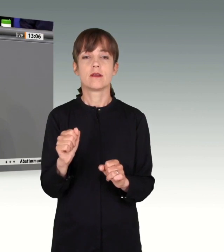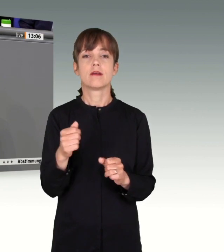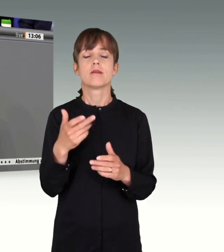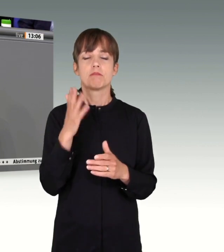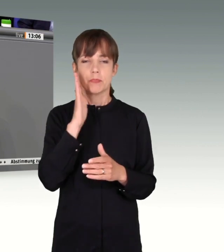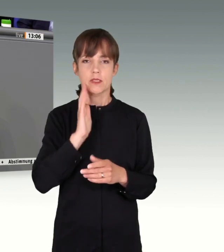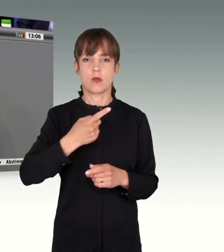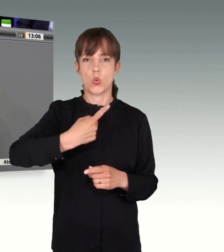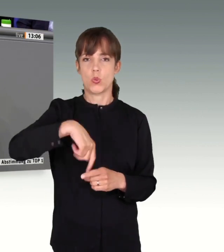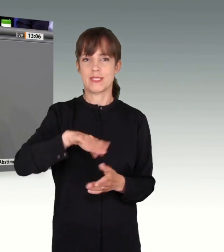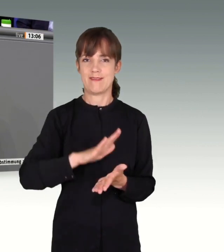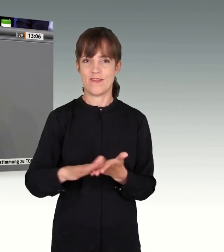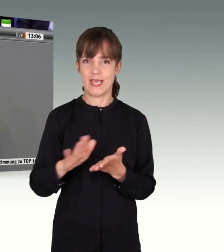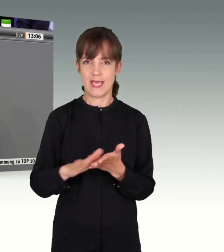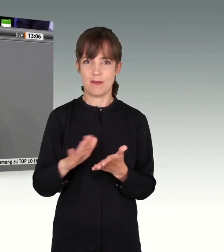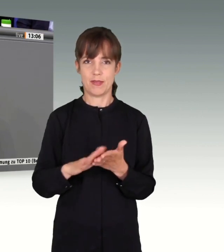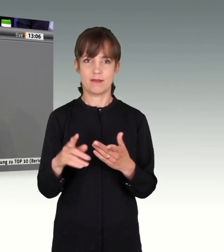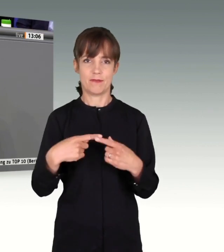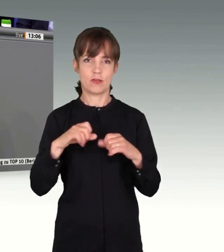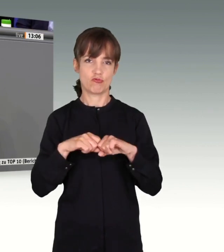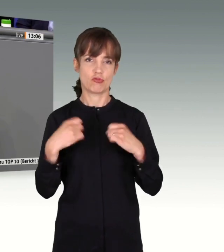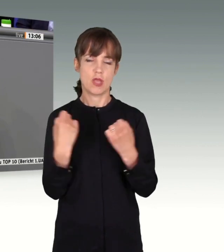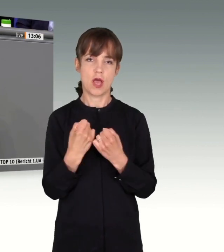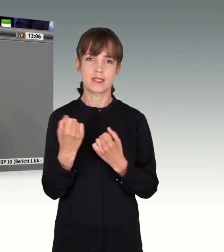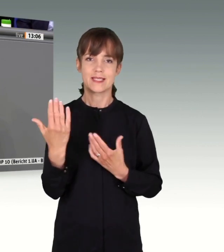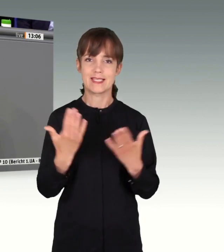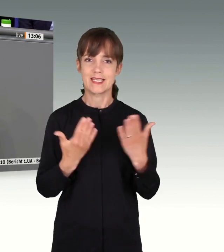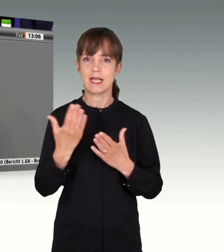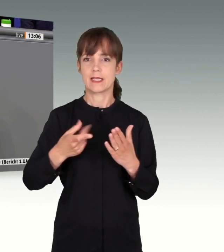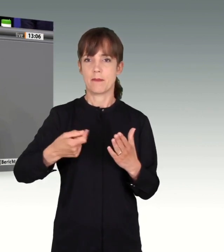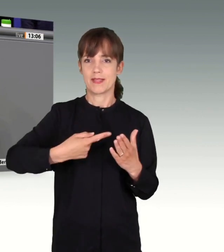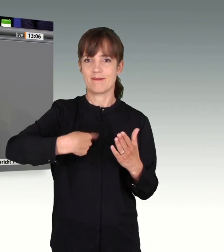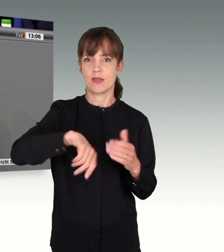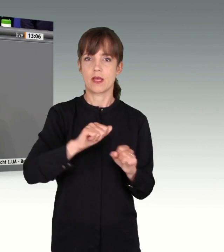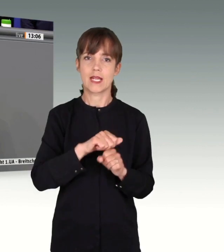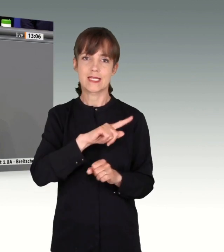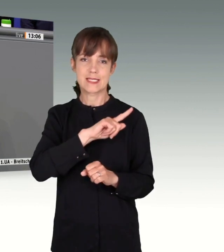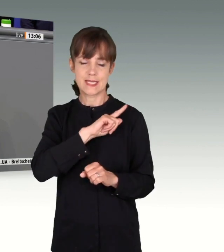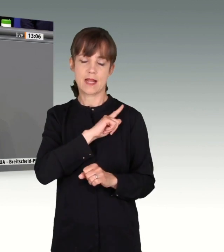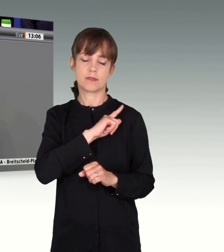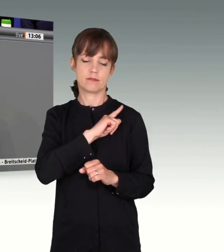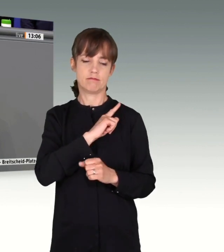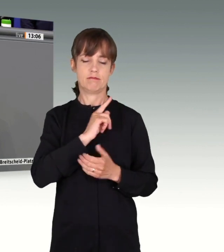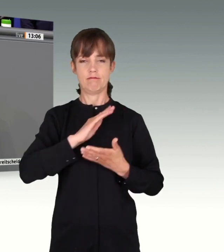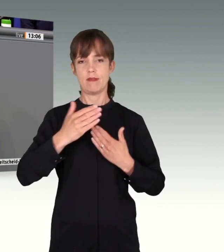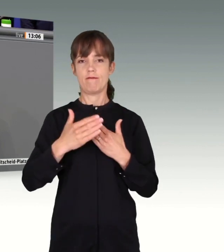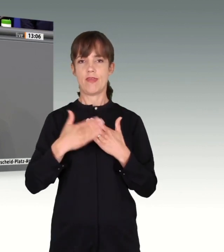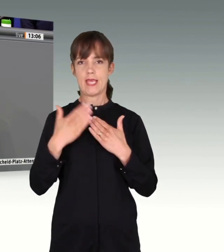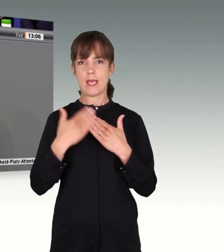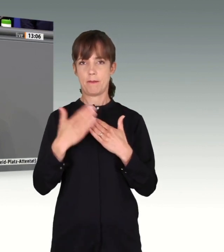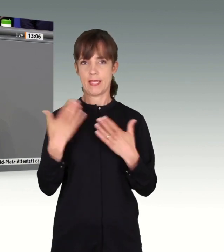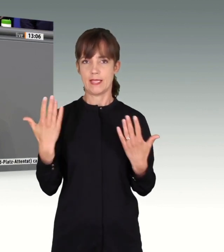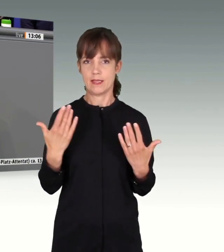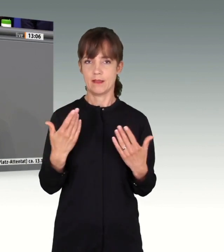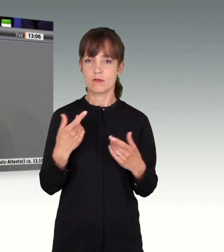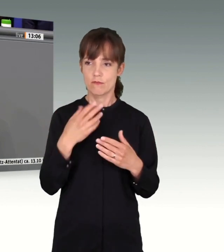uns als Staatsdienerinnen und Staatsdiener, damit wir uns selber vergeben können, um dem Versprechen zu dienen,